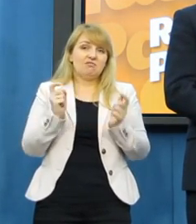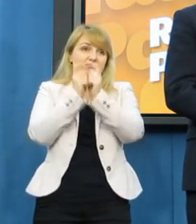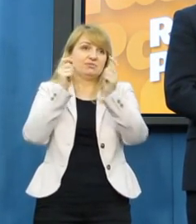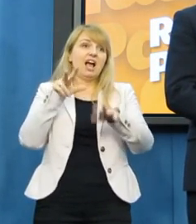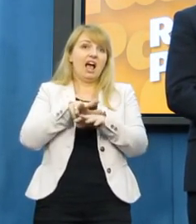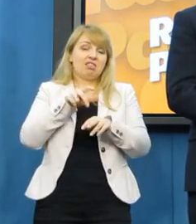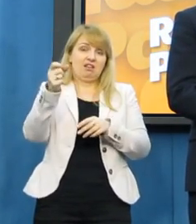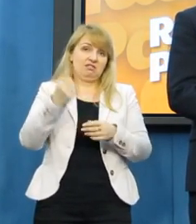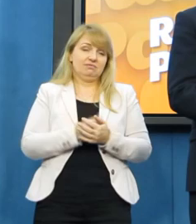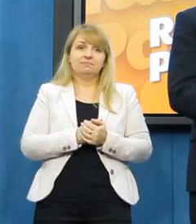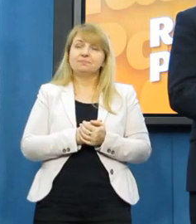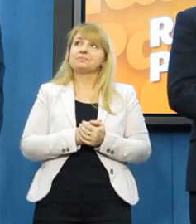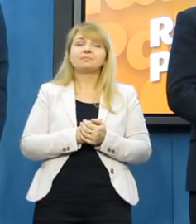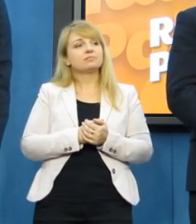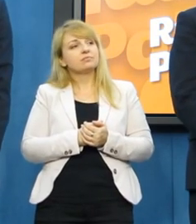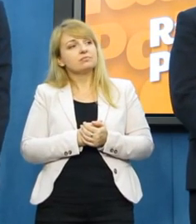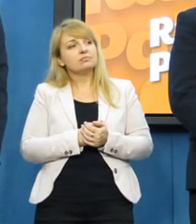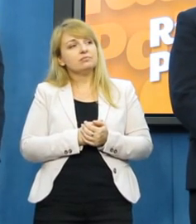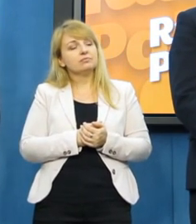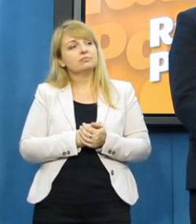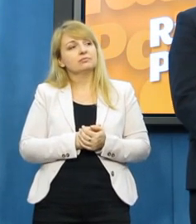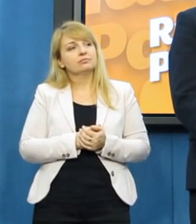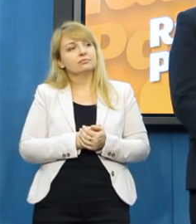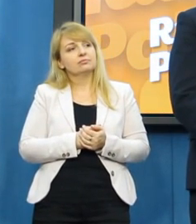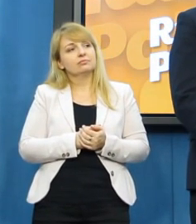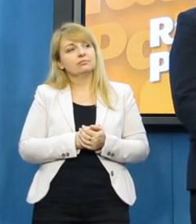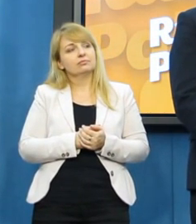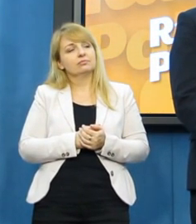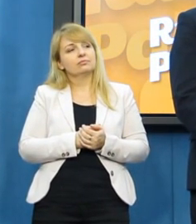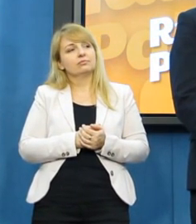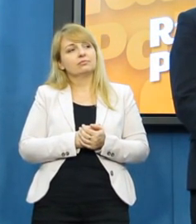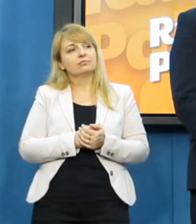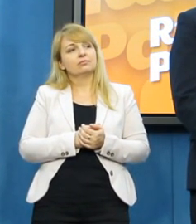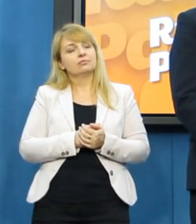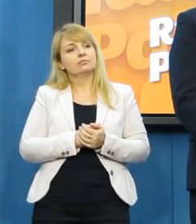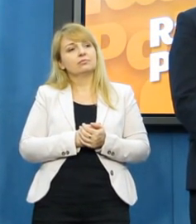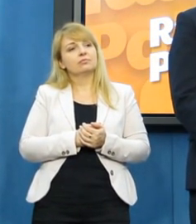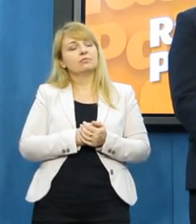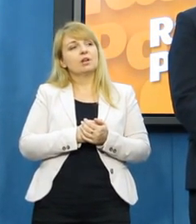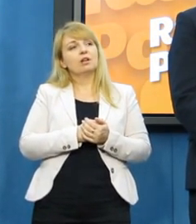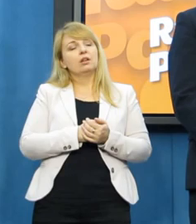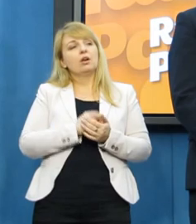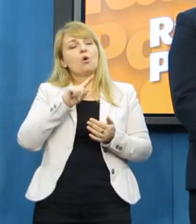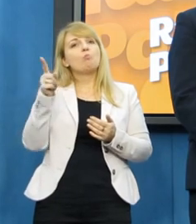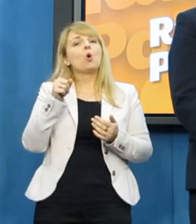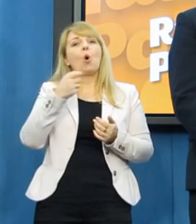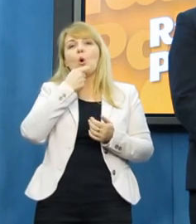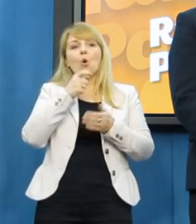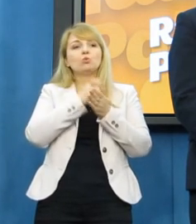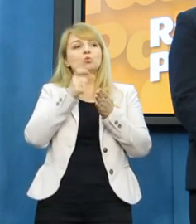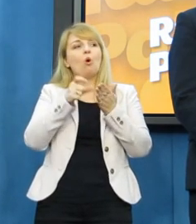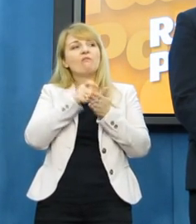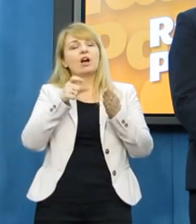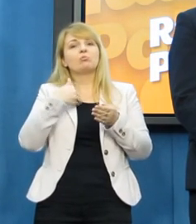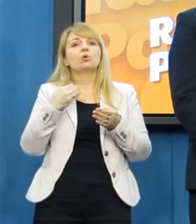wysyłać bojówki. Proszę bardzo. Tomasz Grzawowski, to liczja Superstacja. Panie Przewodniczący, po słowach Leszka-Milera, ona ci panem